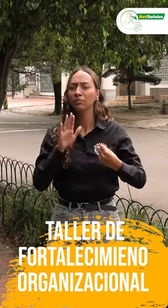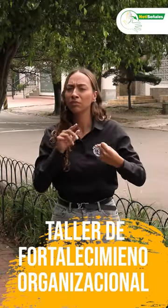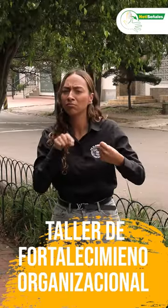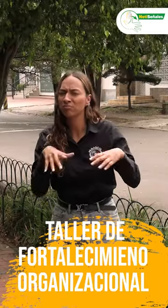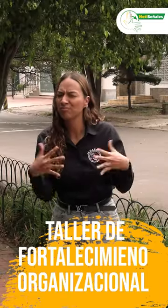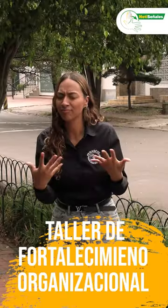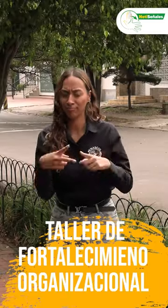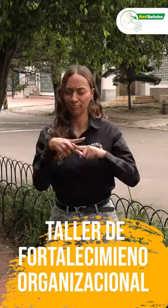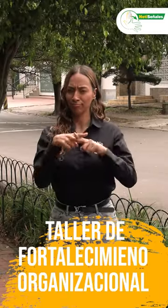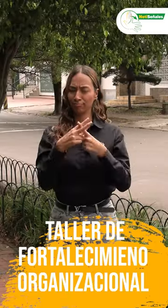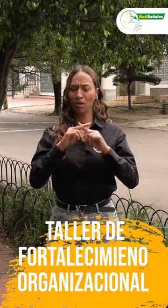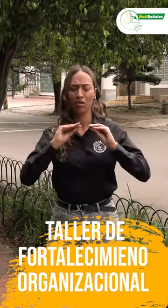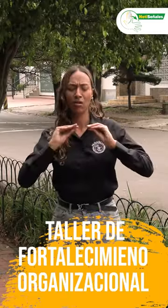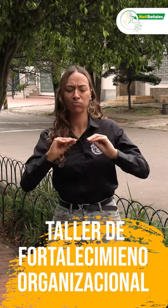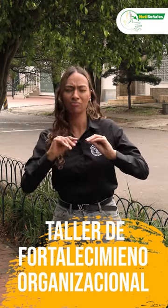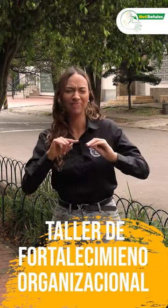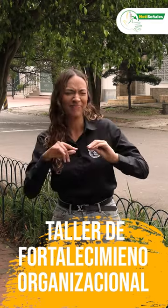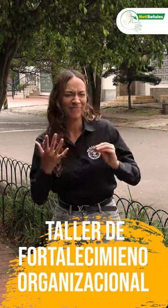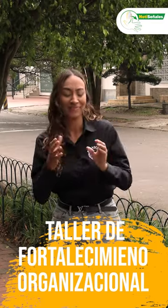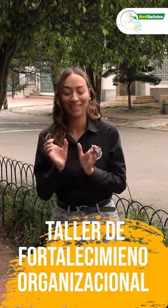Este taller fue de fortalecimiento a las asociaciones.